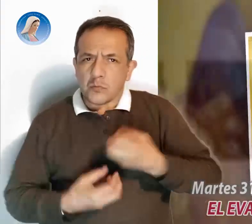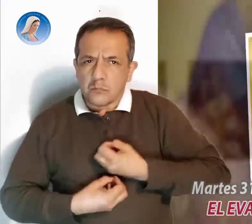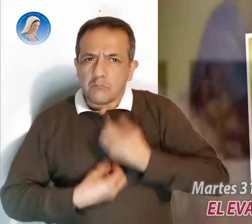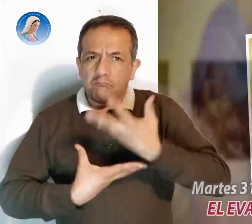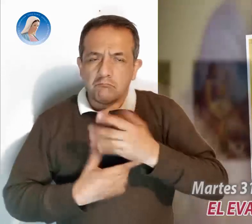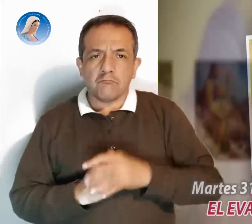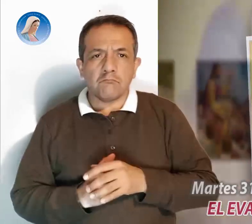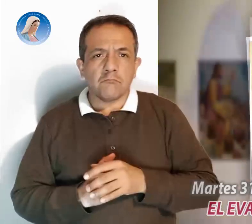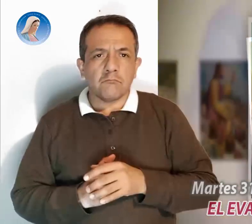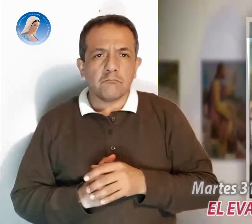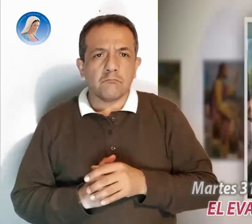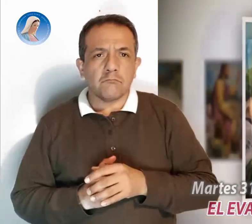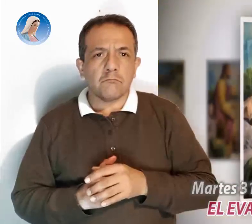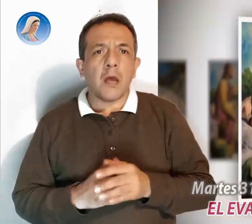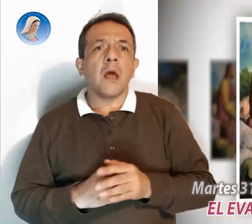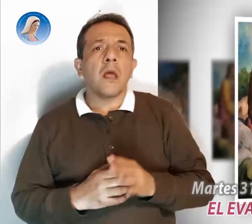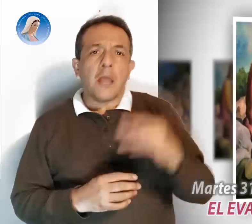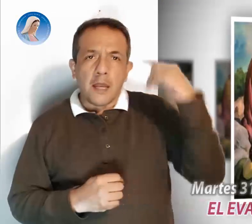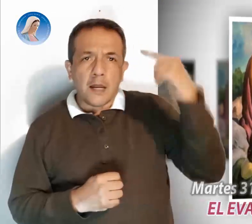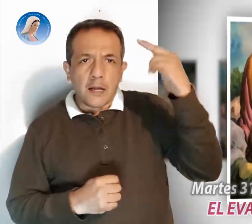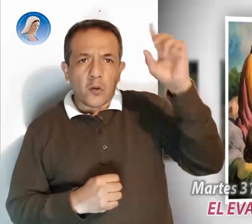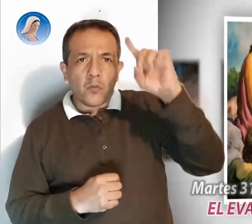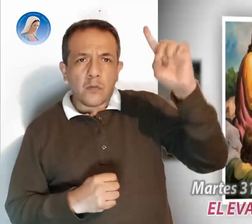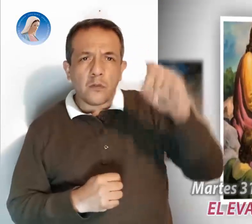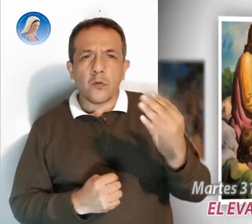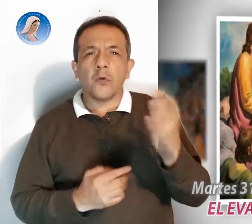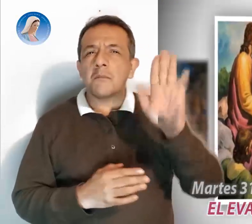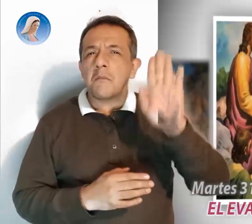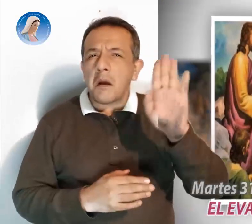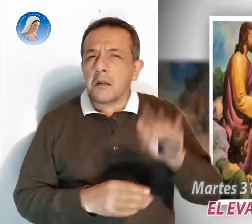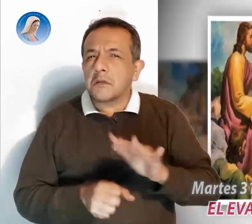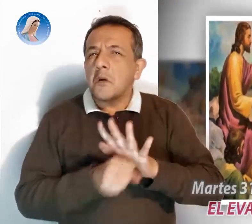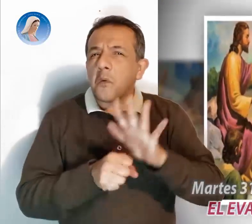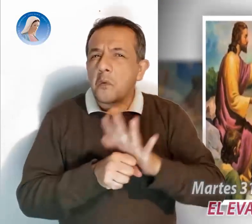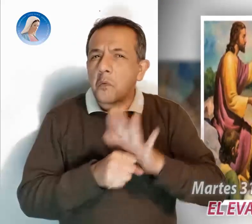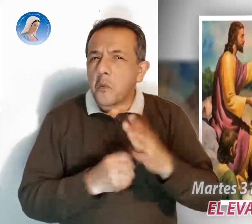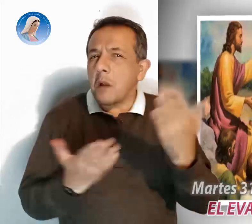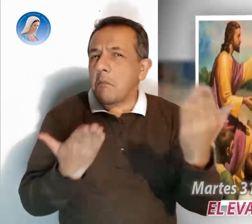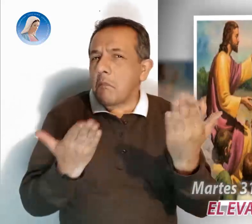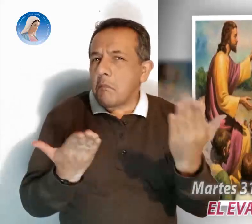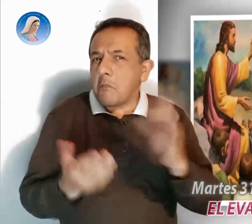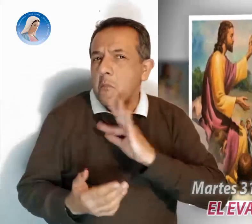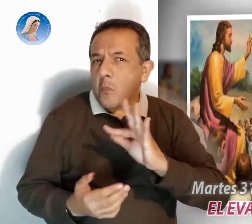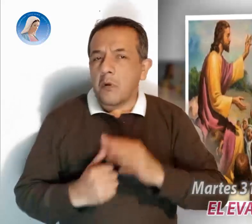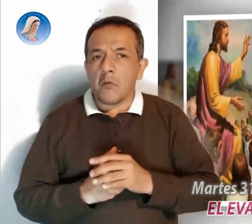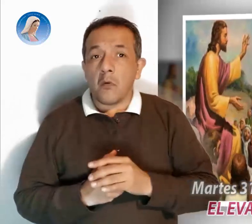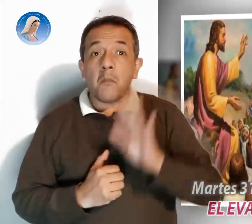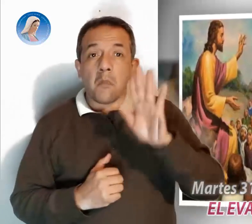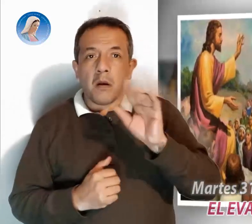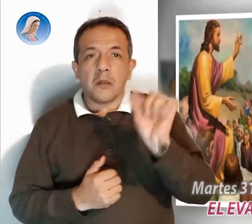aquel tiempo Jesús dijo, ¿A qué se parece el reino de Dios? ¿Con qué podré compararlo?